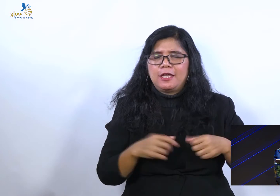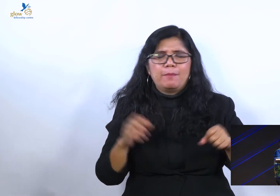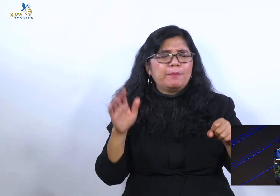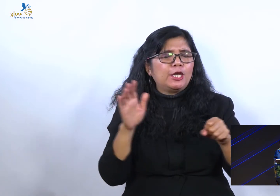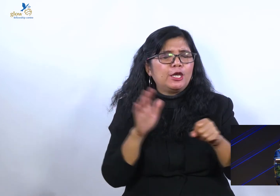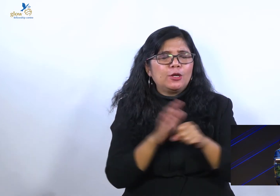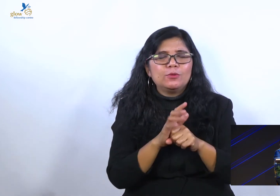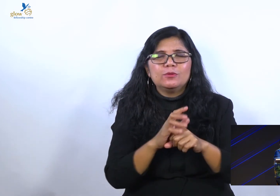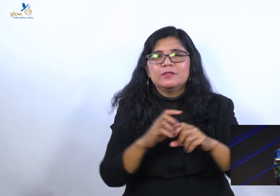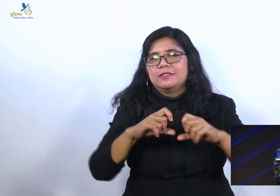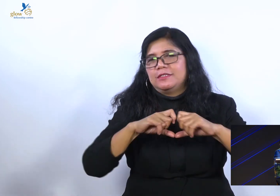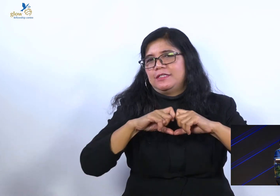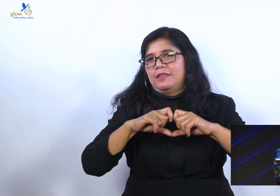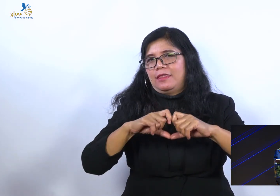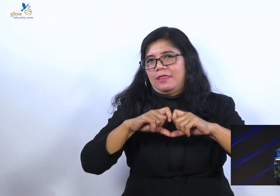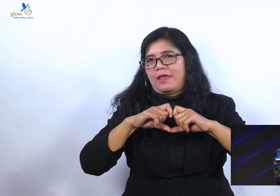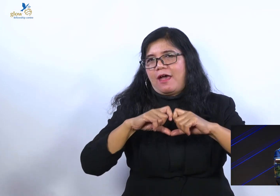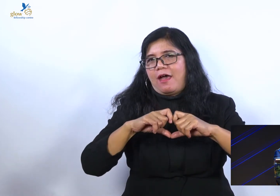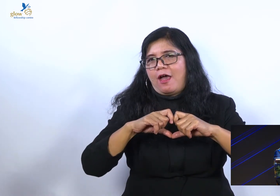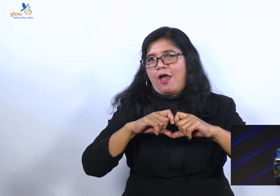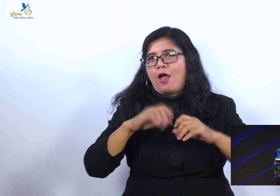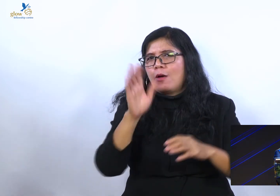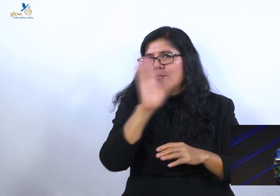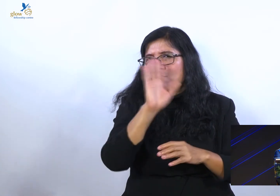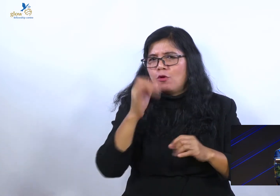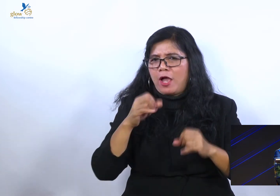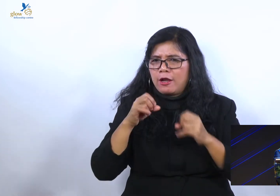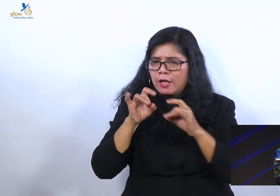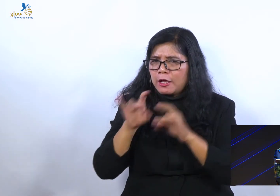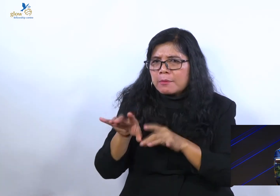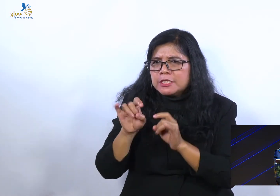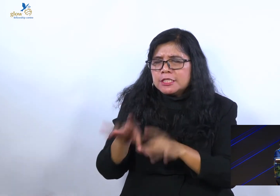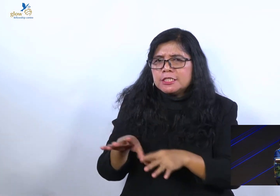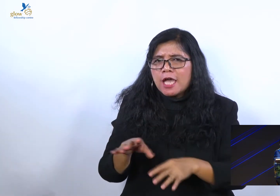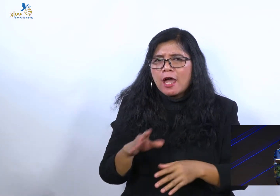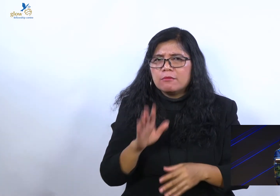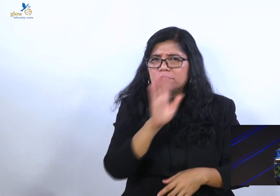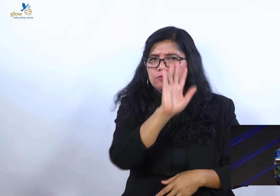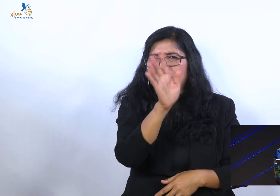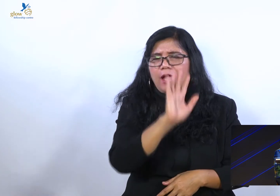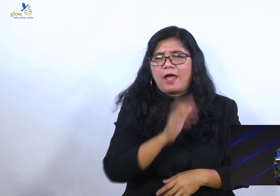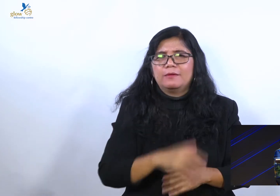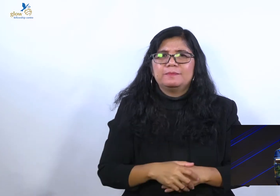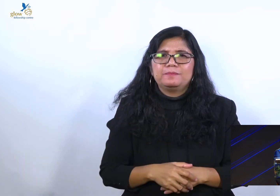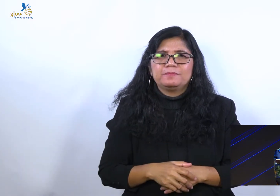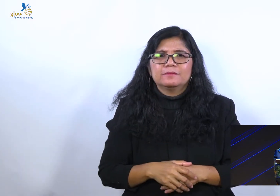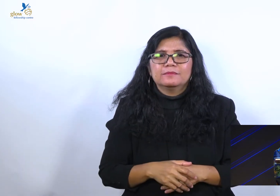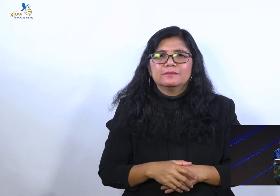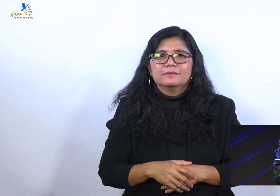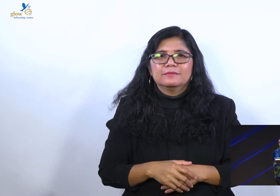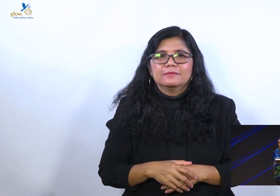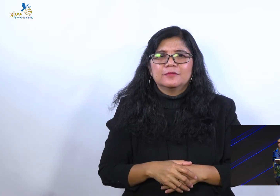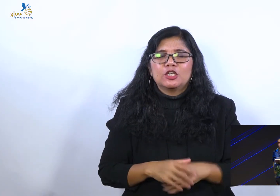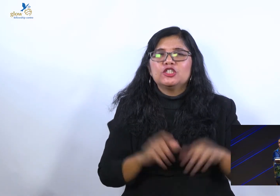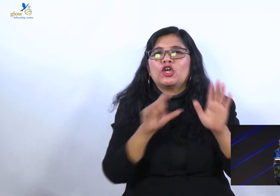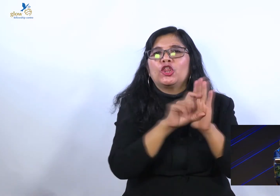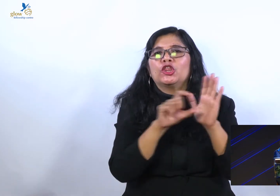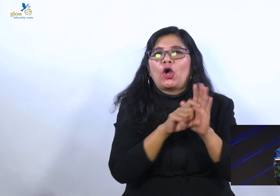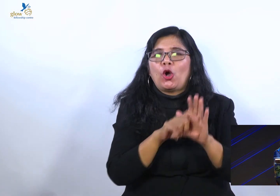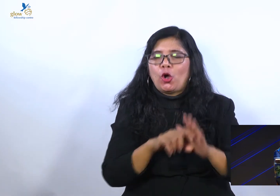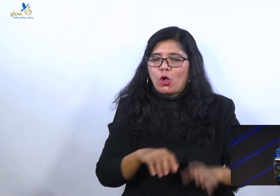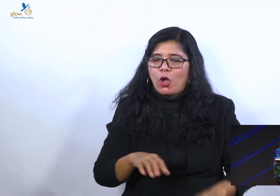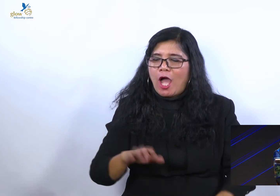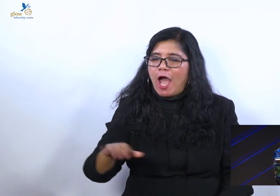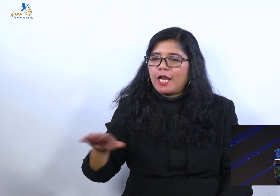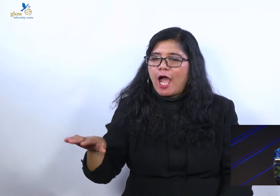Saudara. Ketika anak saudara ngomong begini. Mama, mama, aku